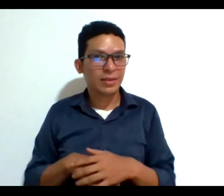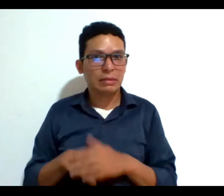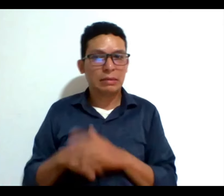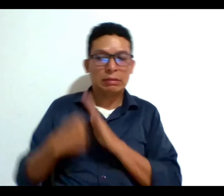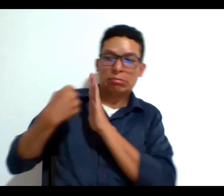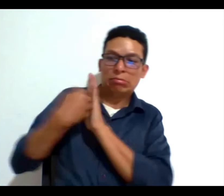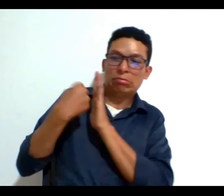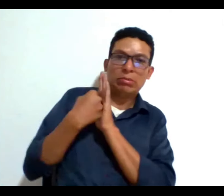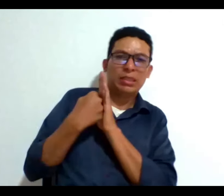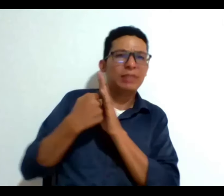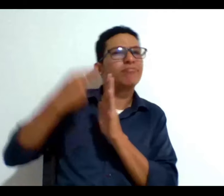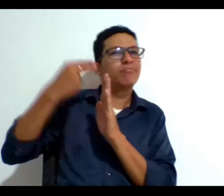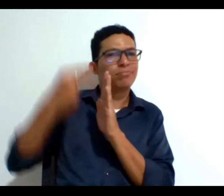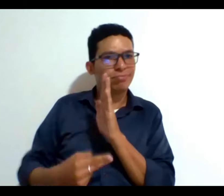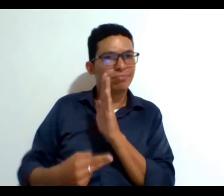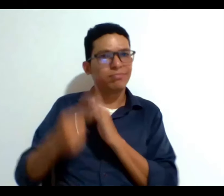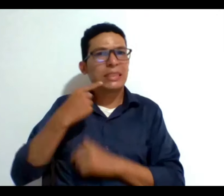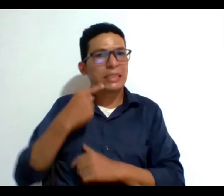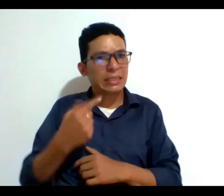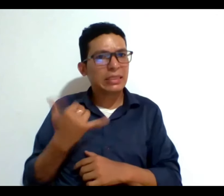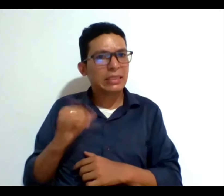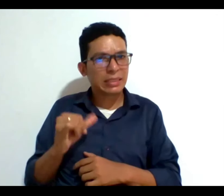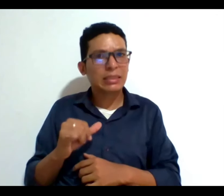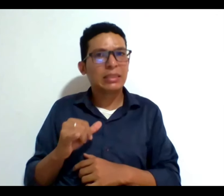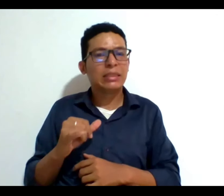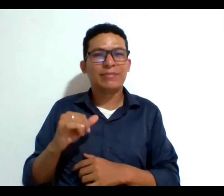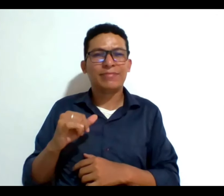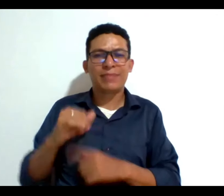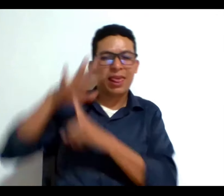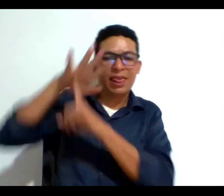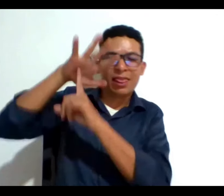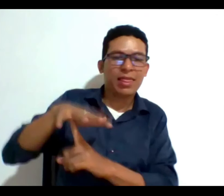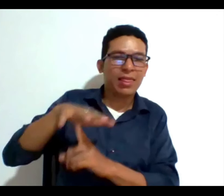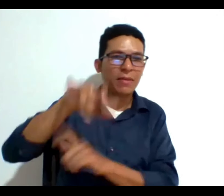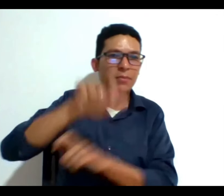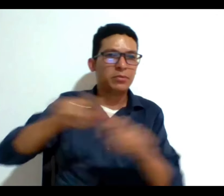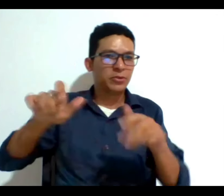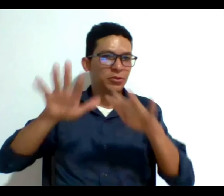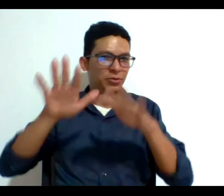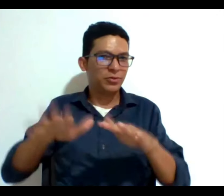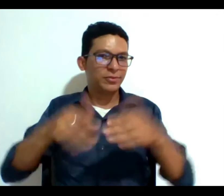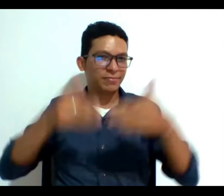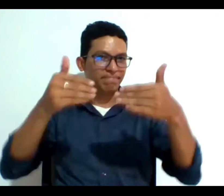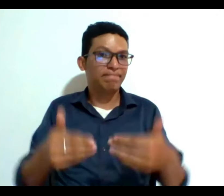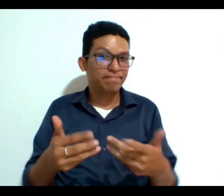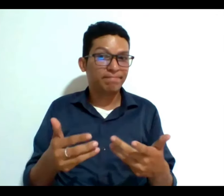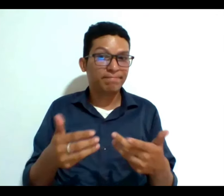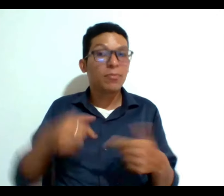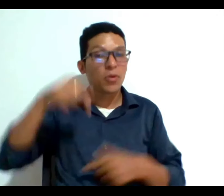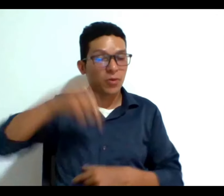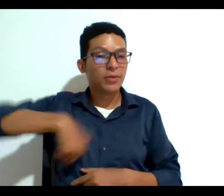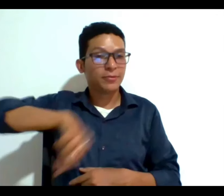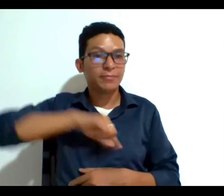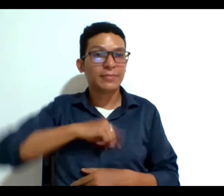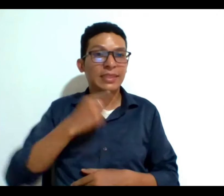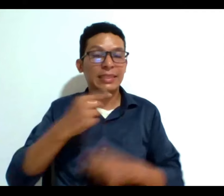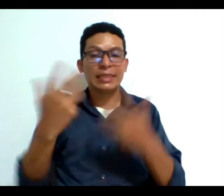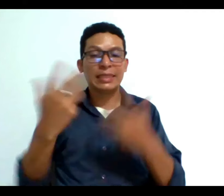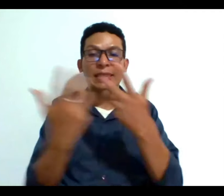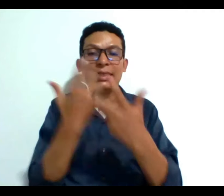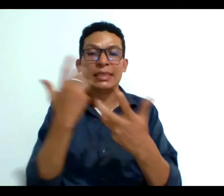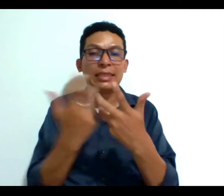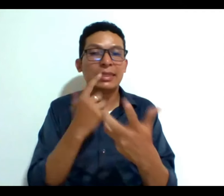presiones que históricamente han restado valor a la vida de las personas con discapacidad y es lo que hoy denominamos como ese sistema de